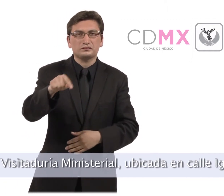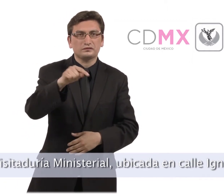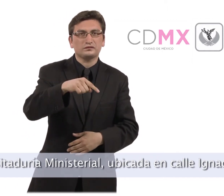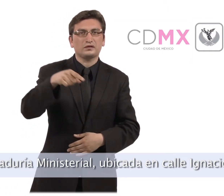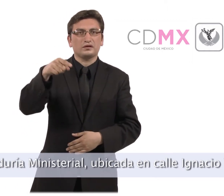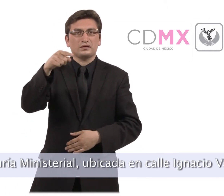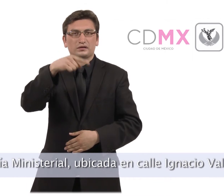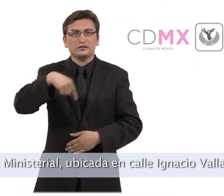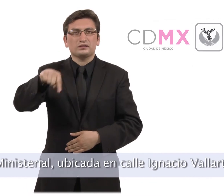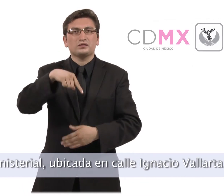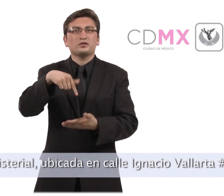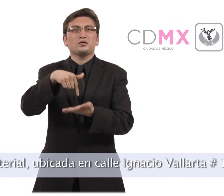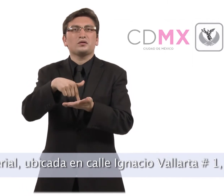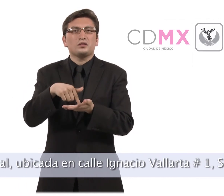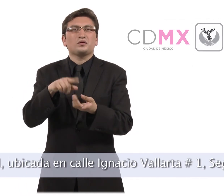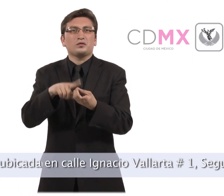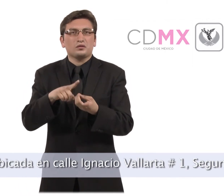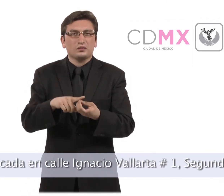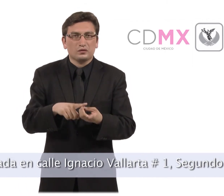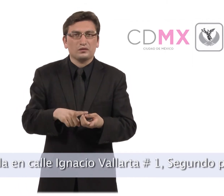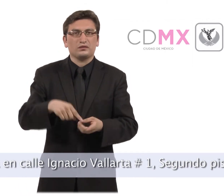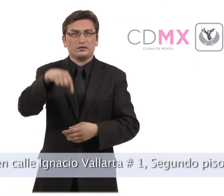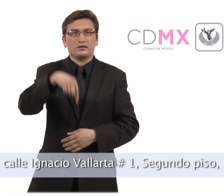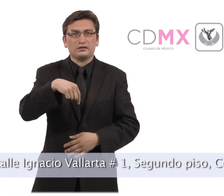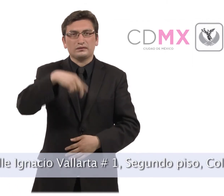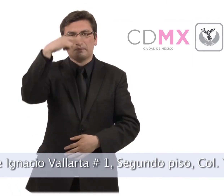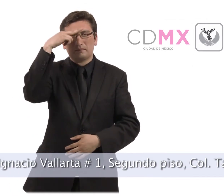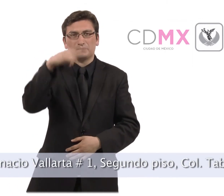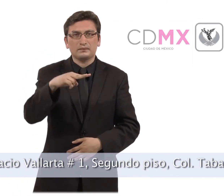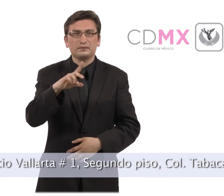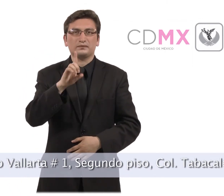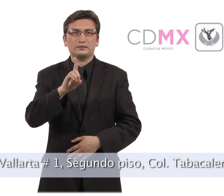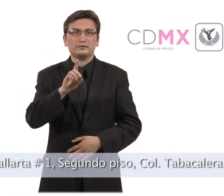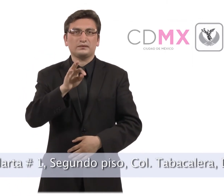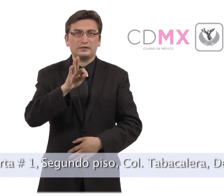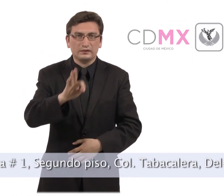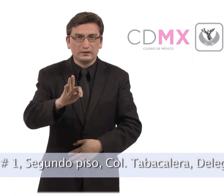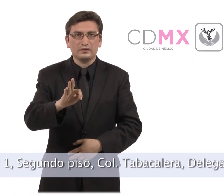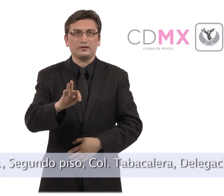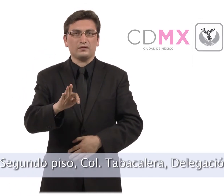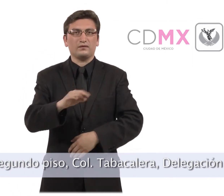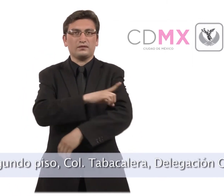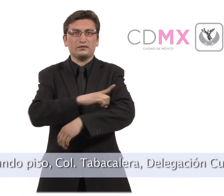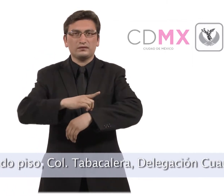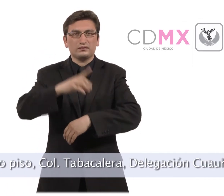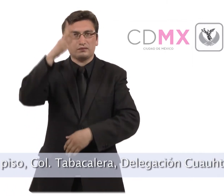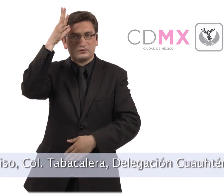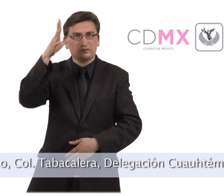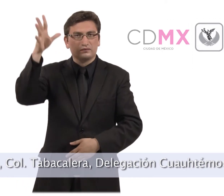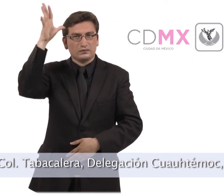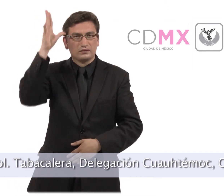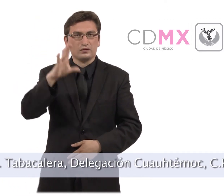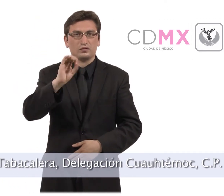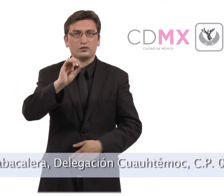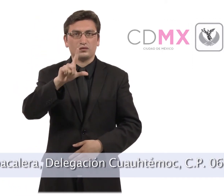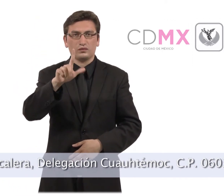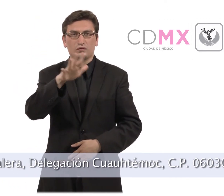Colonia Tabacalera, Delegación Cuauhtémoc, Código Postal 06030, Distrito Federal,